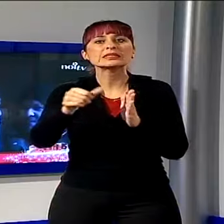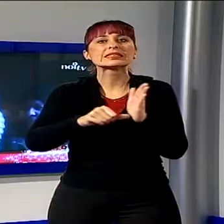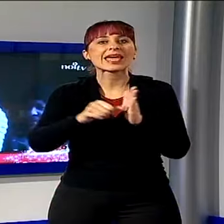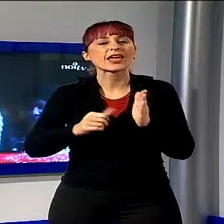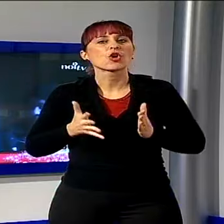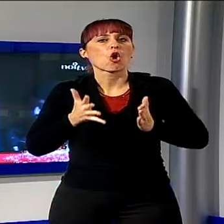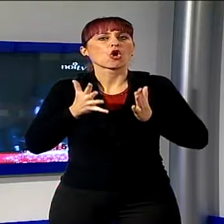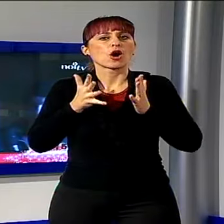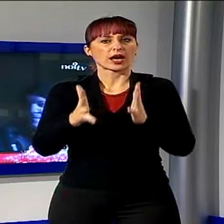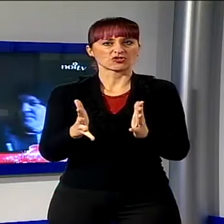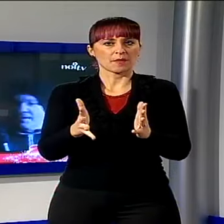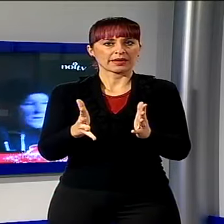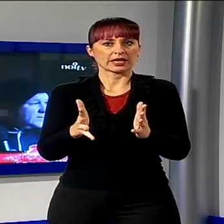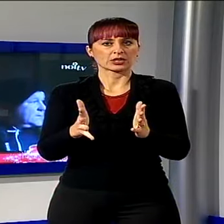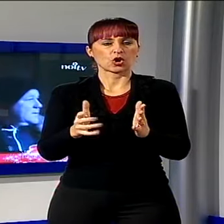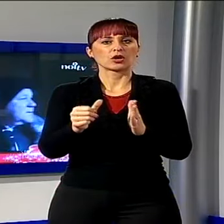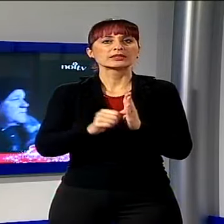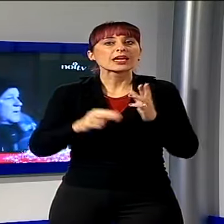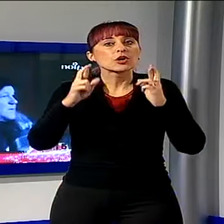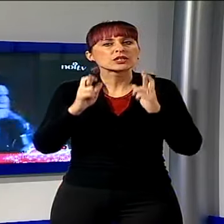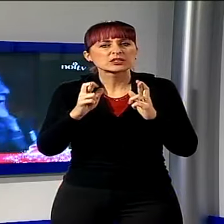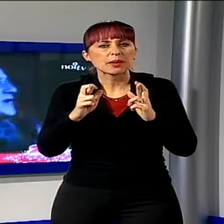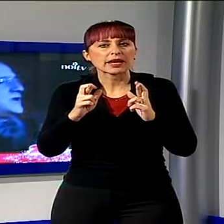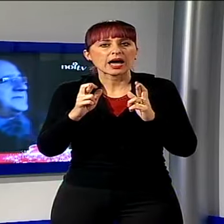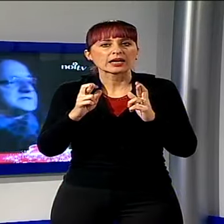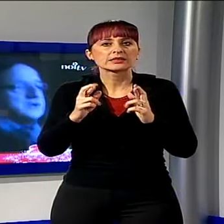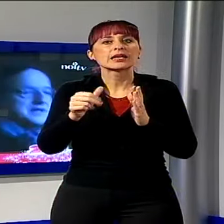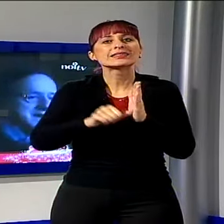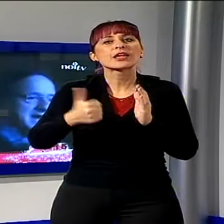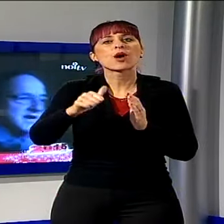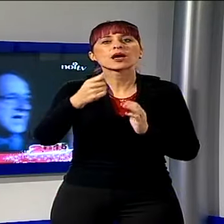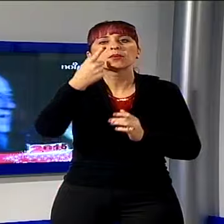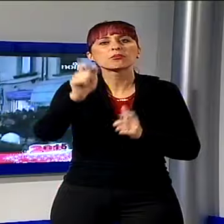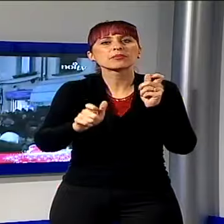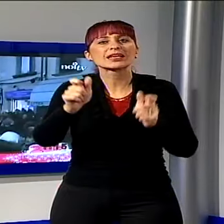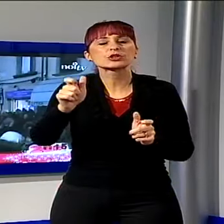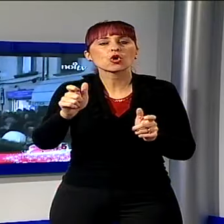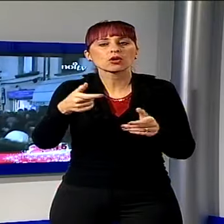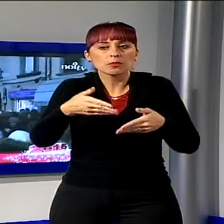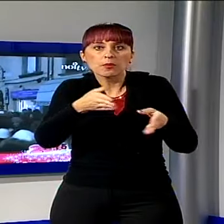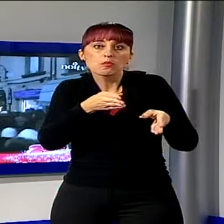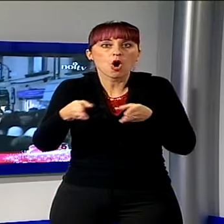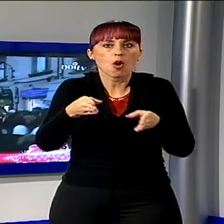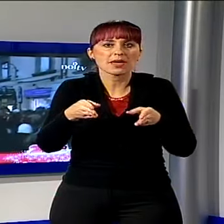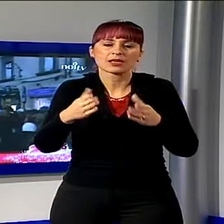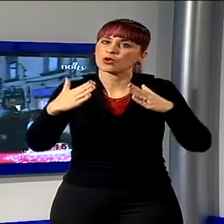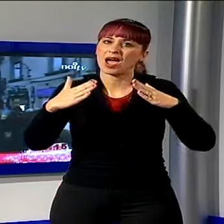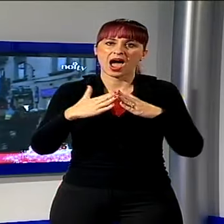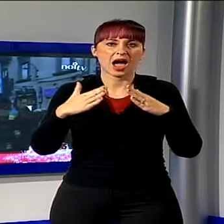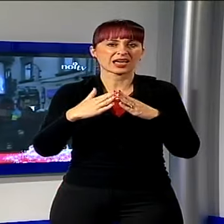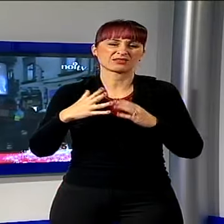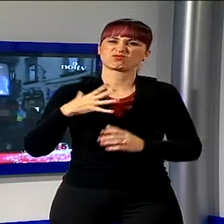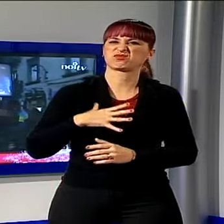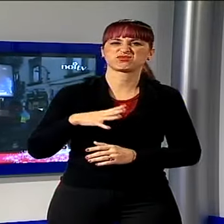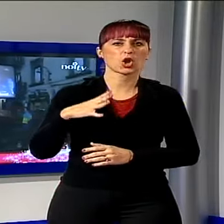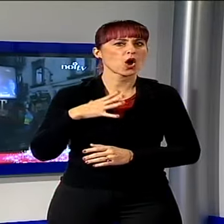noi, un segnale di incoraggiamento e di speranza. un segnale anche a quelle persone che magari in questo momento sono a casa e non ne hanno